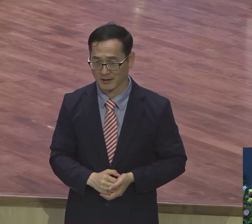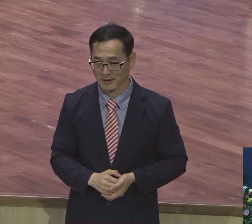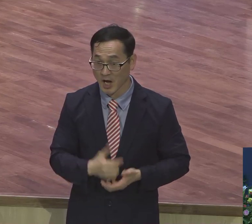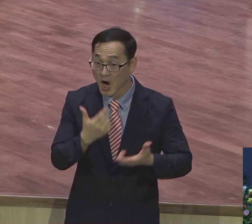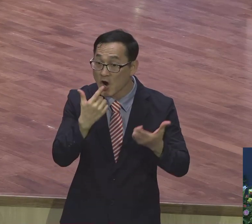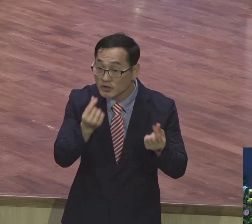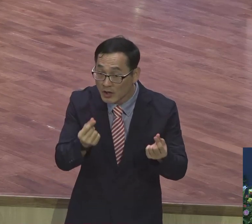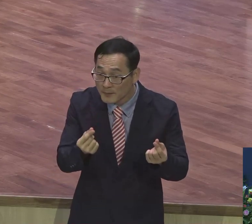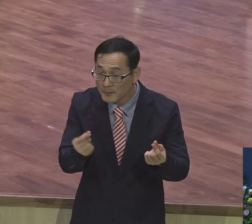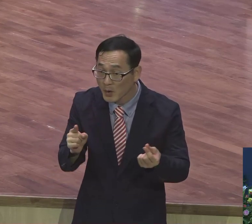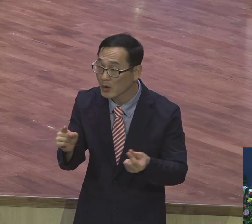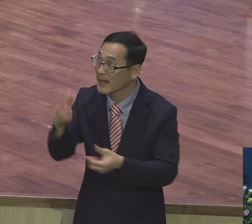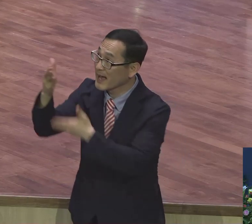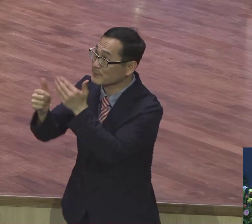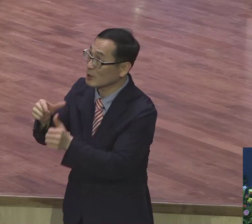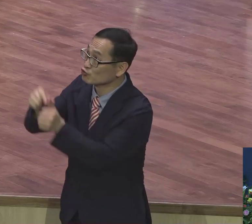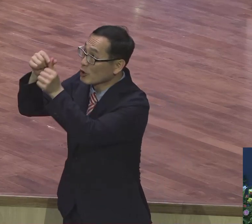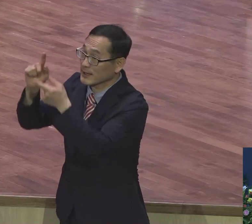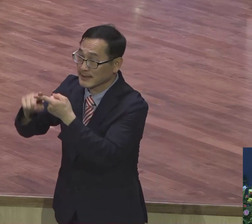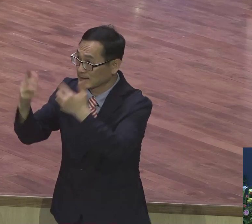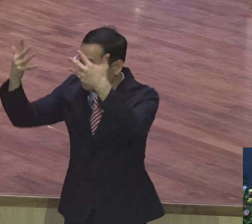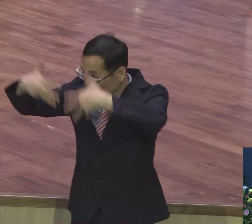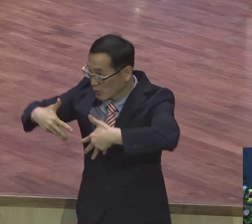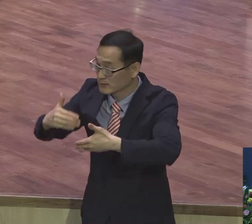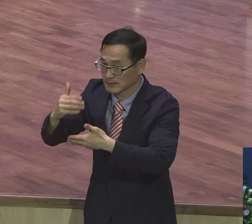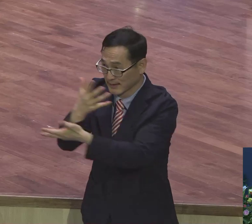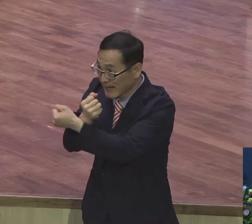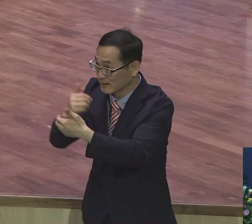구원 약관을 보지를 못했어요.